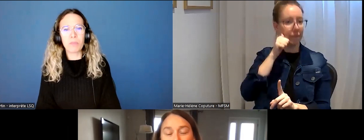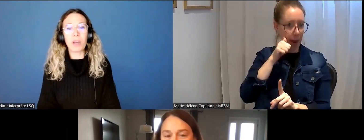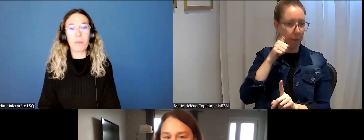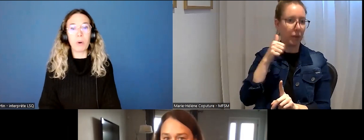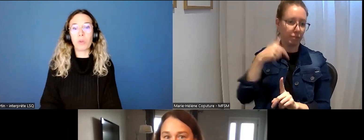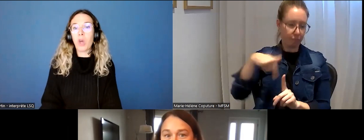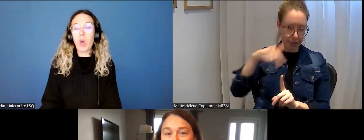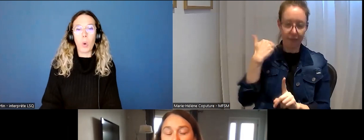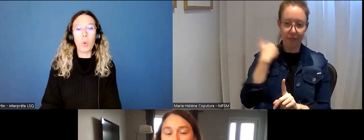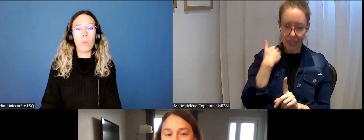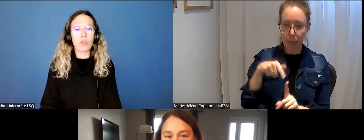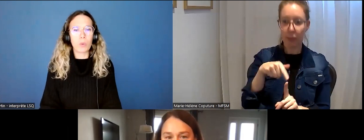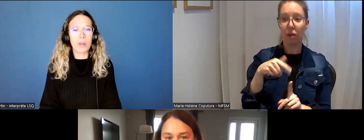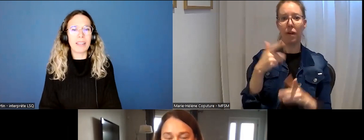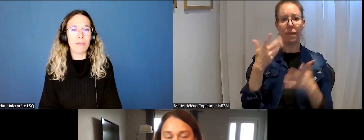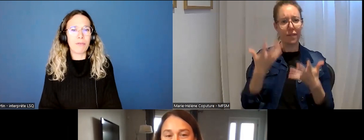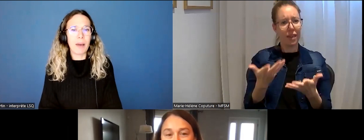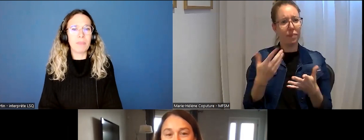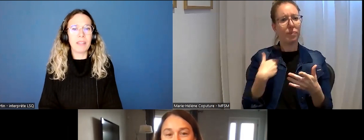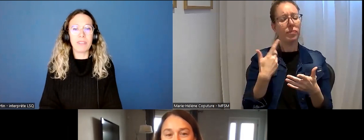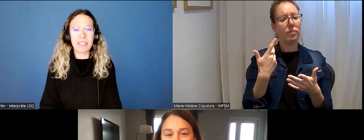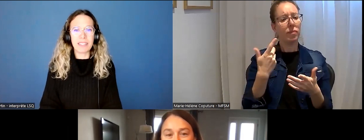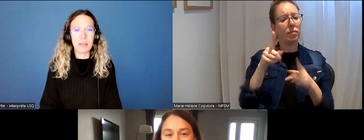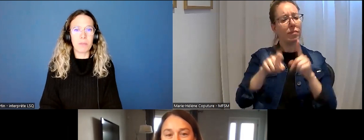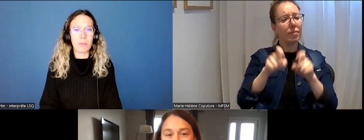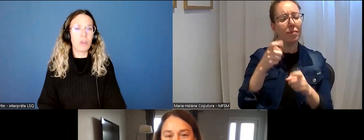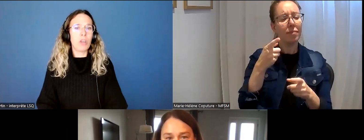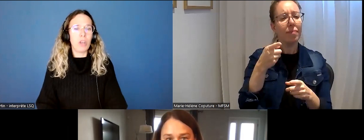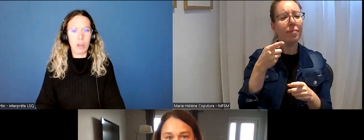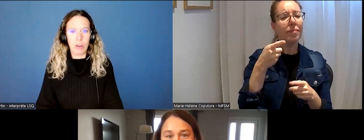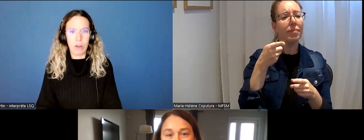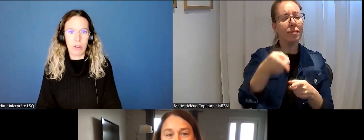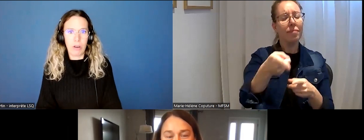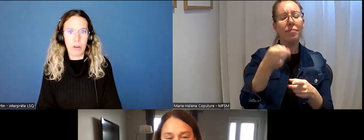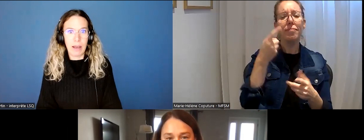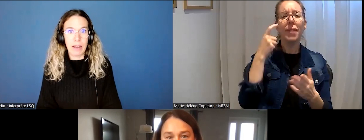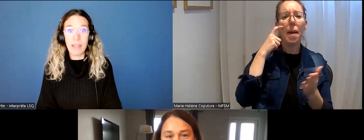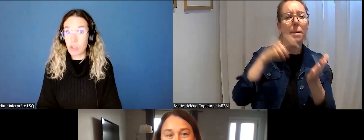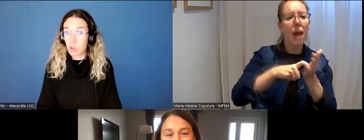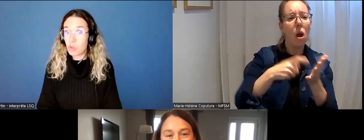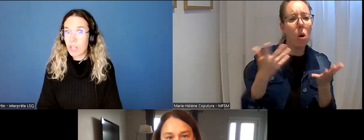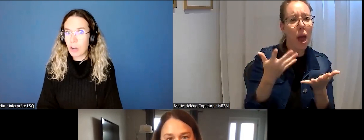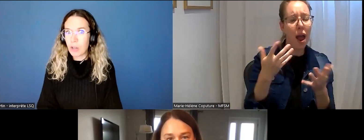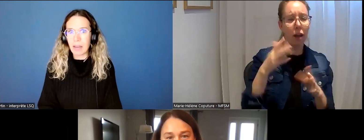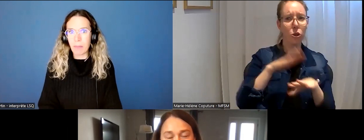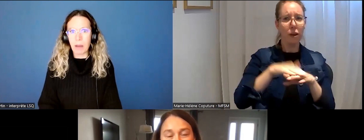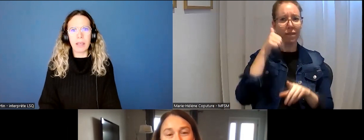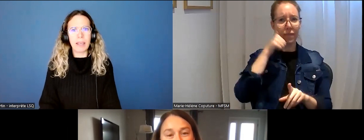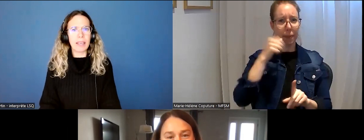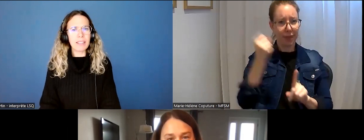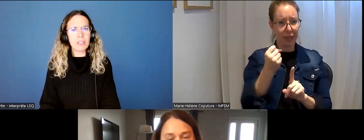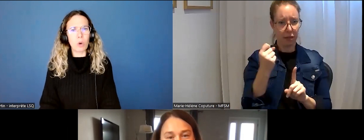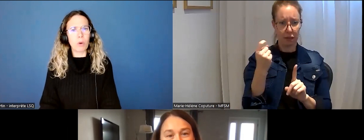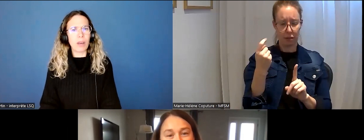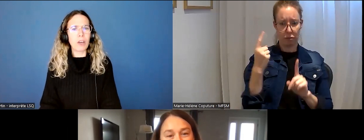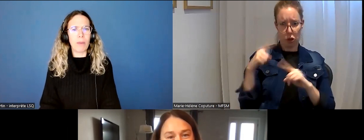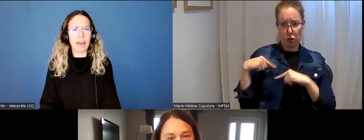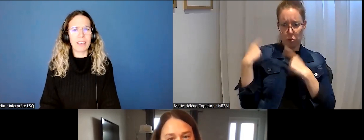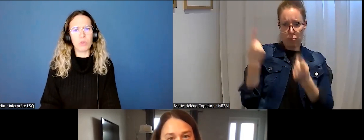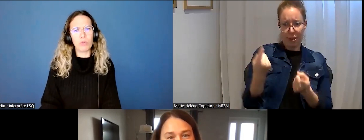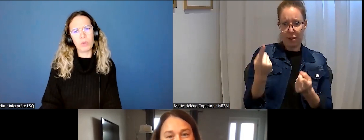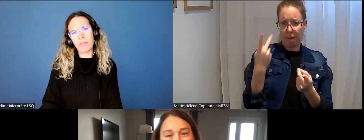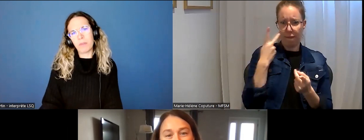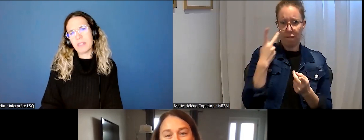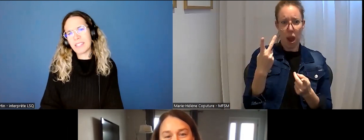pour 7, pour répondre aux besoins des femmes, des victimes, en lien avec ce sujet-là également. Et qu'est-ce qu'on pourrait